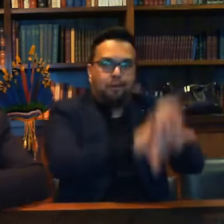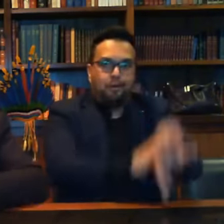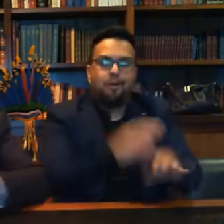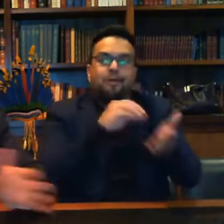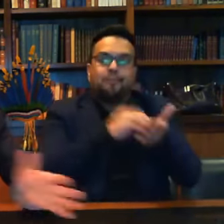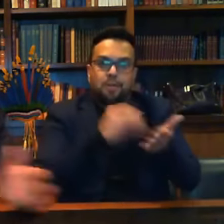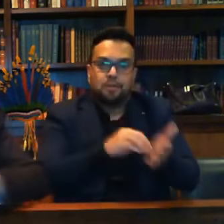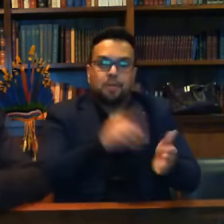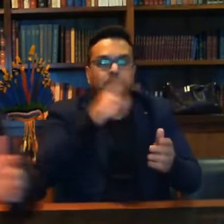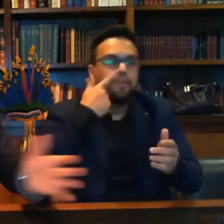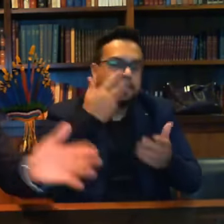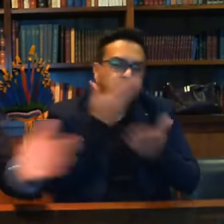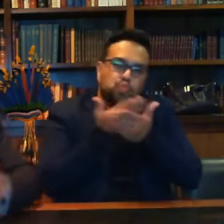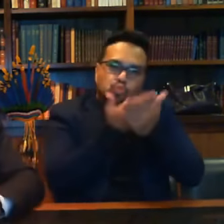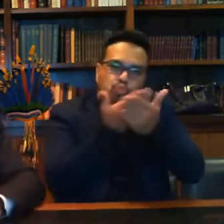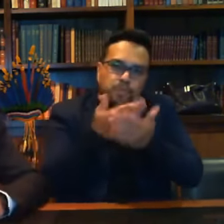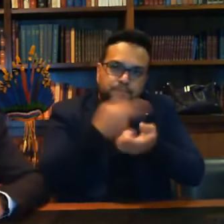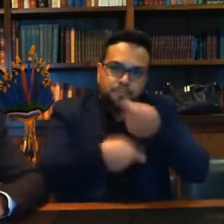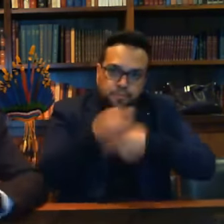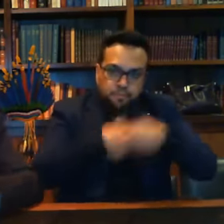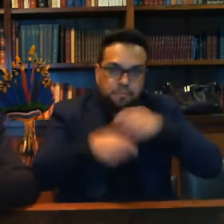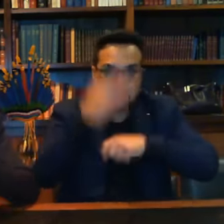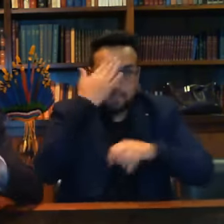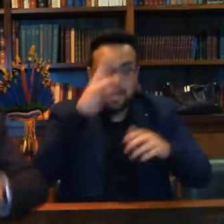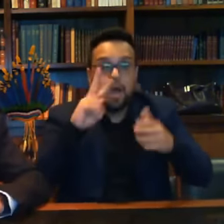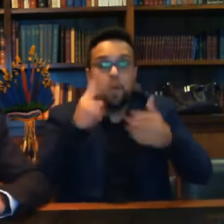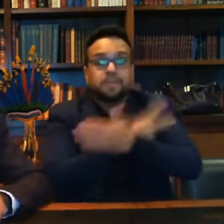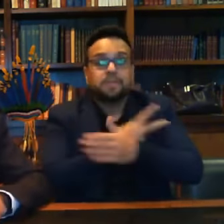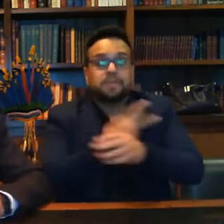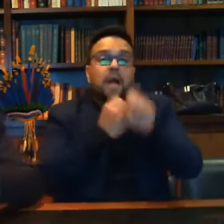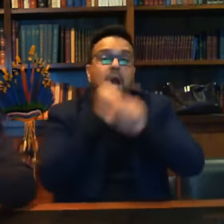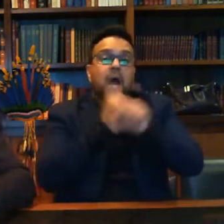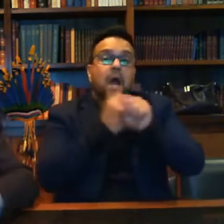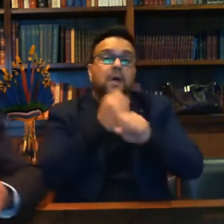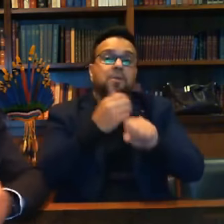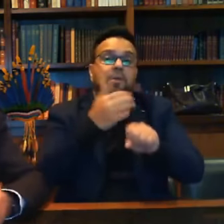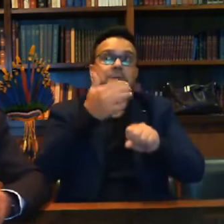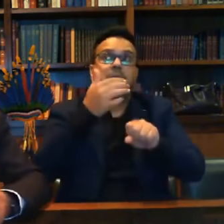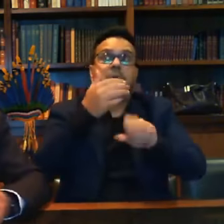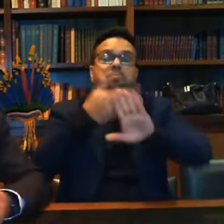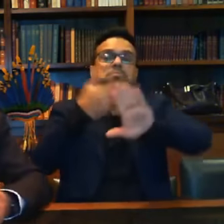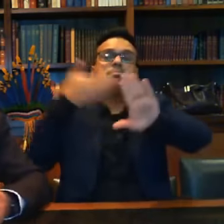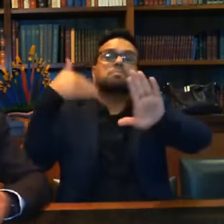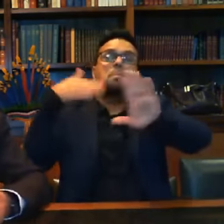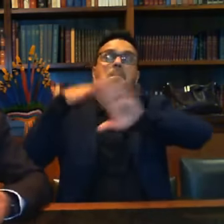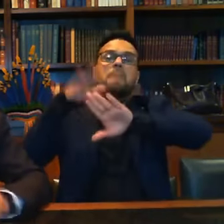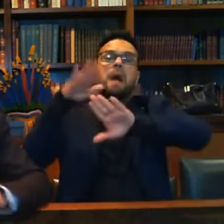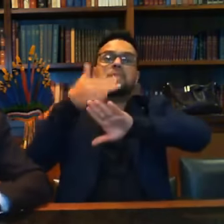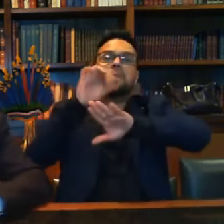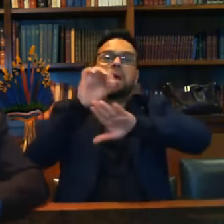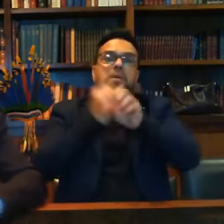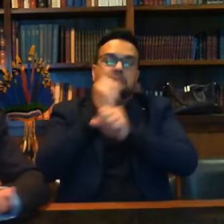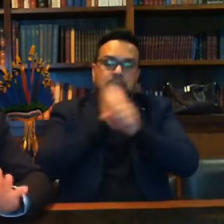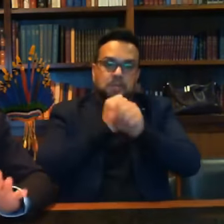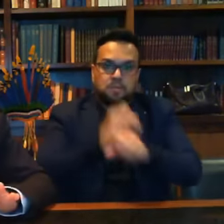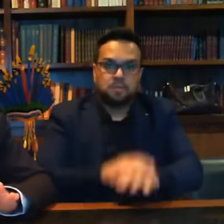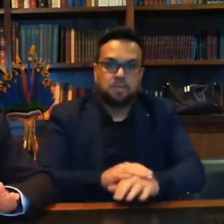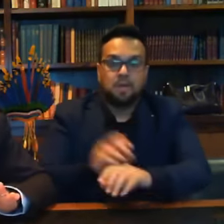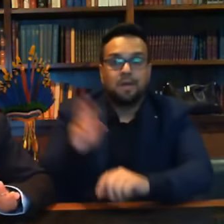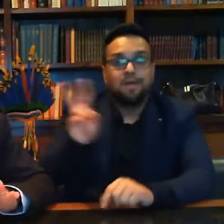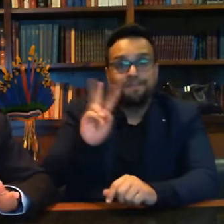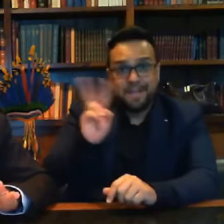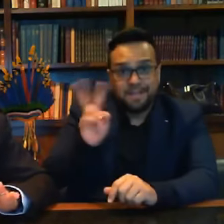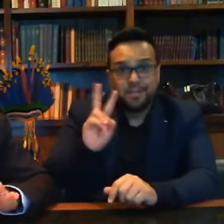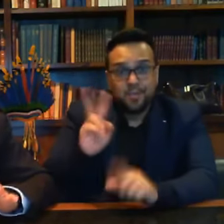livros de economia, o que aconteceu nas últimas décadas no Brasil, você vai chegar a essa conclusão. A Venezuela tomou esse caminho